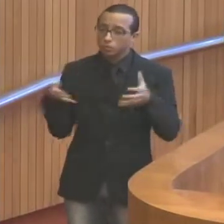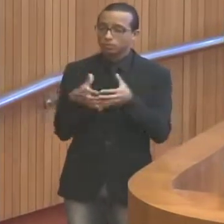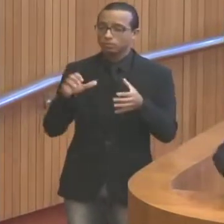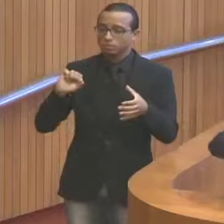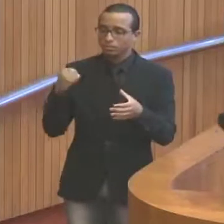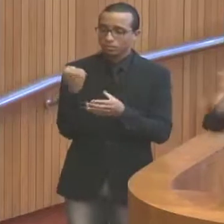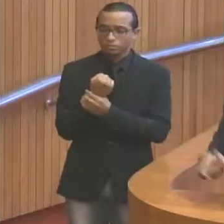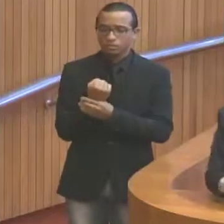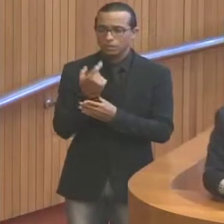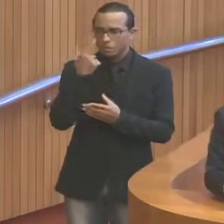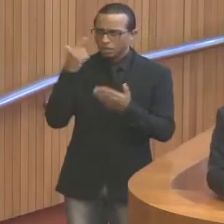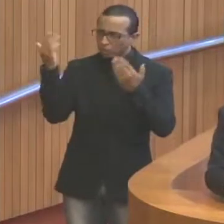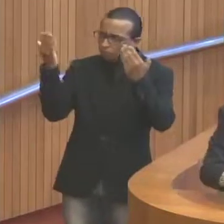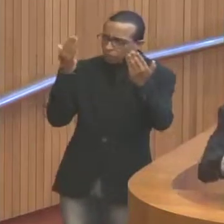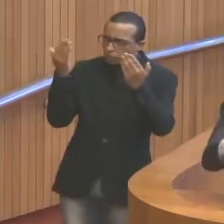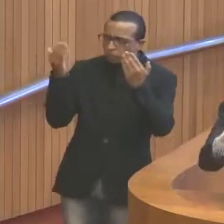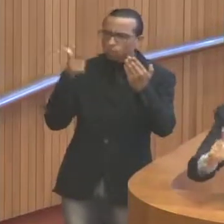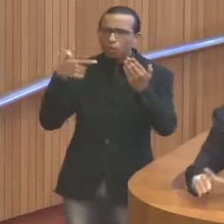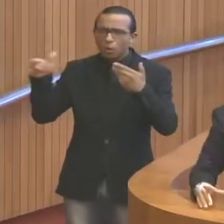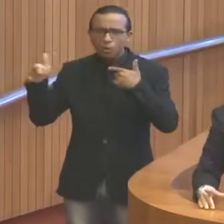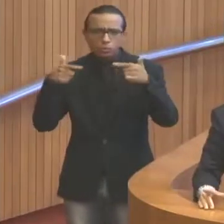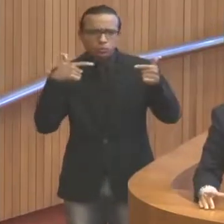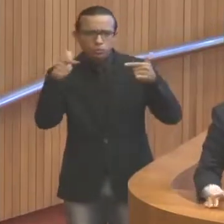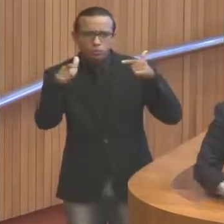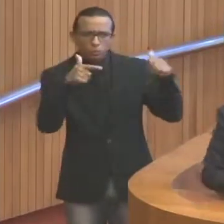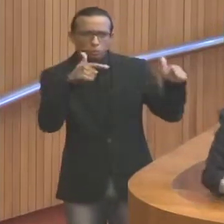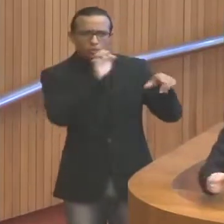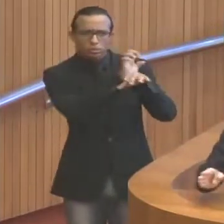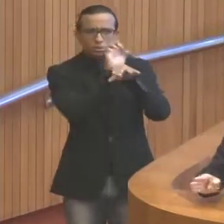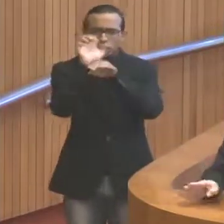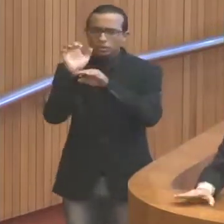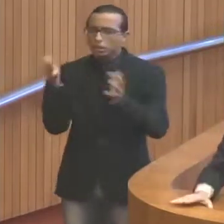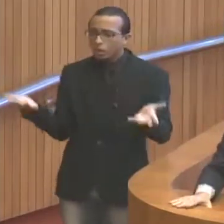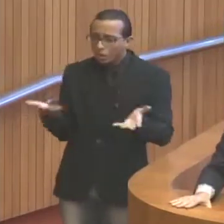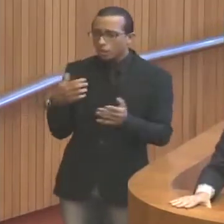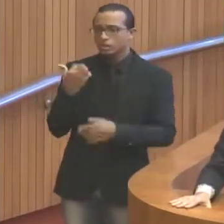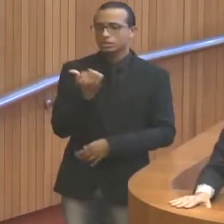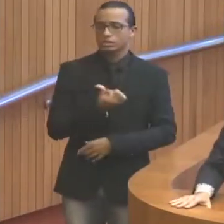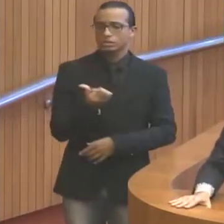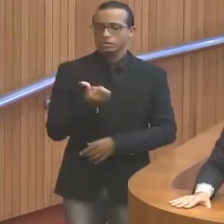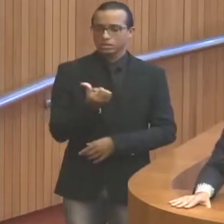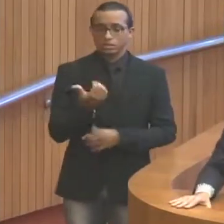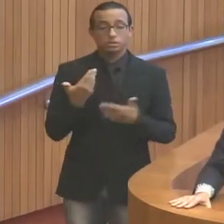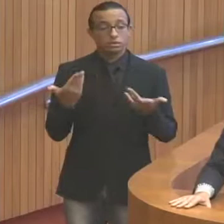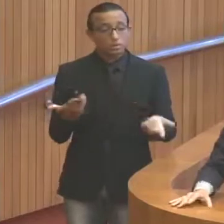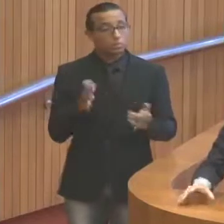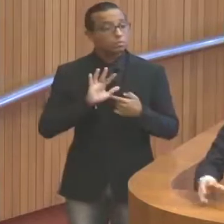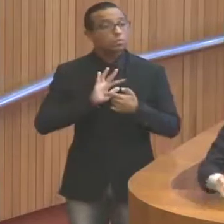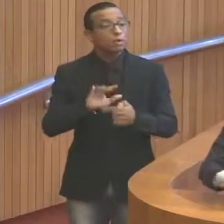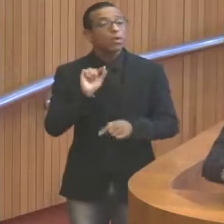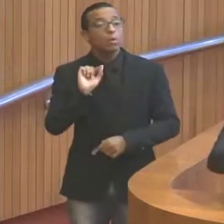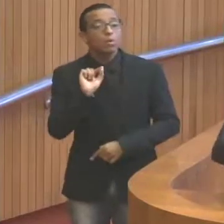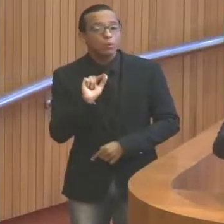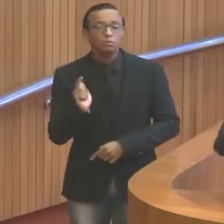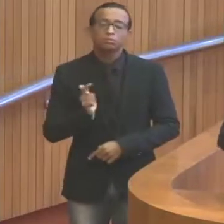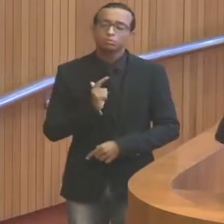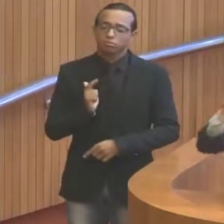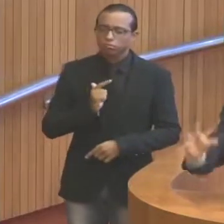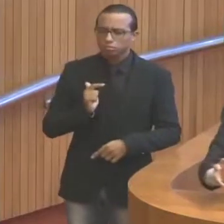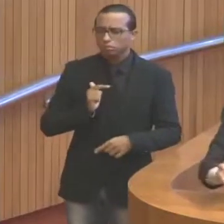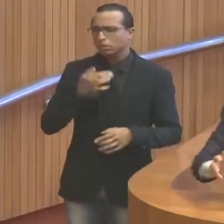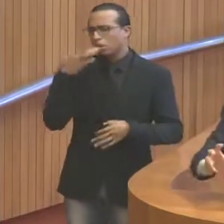Em comparação com os outros estados da federação. Então, isso mostra, deputado Carlos Alberto Milhão, que existem muitos